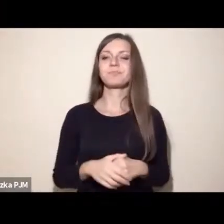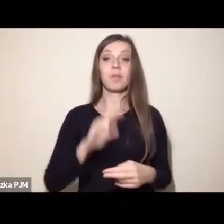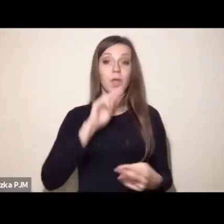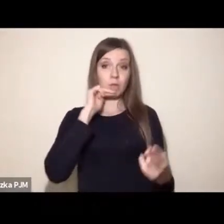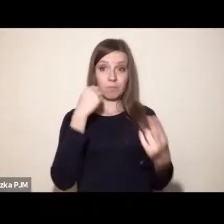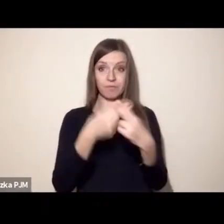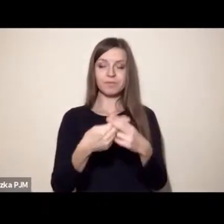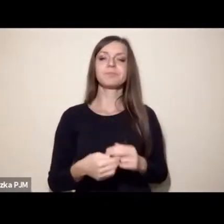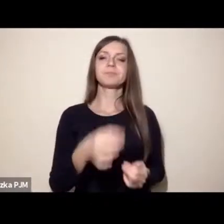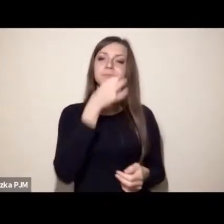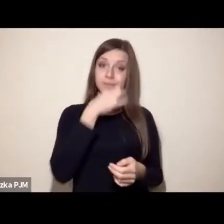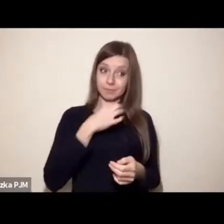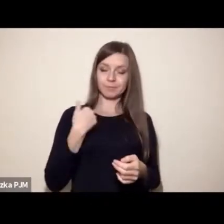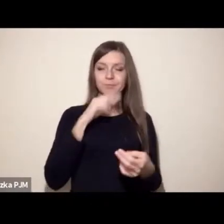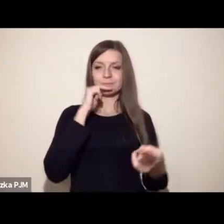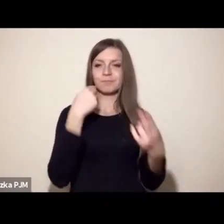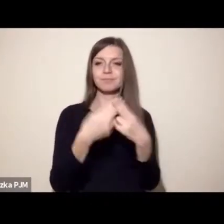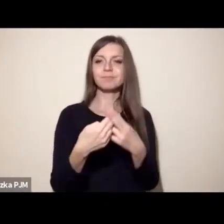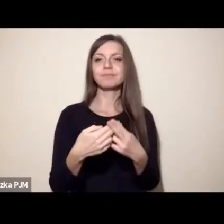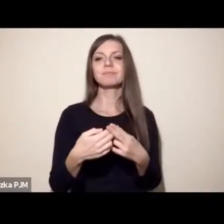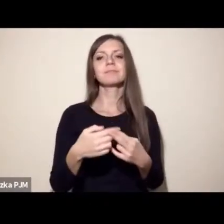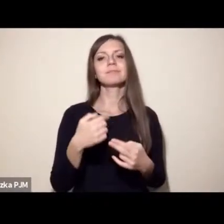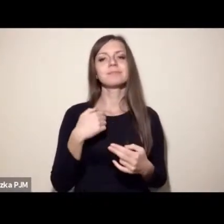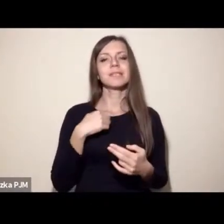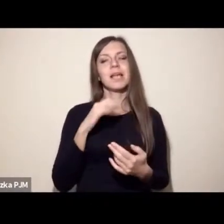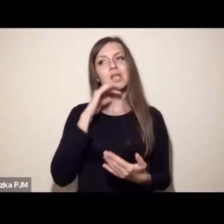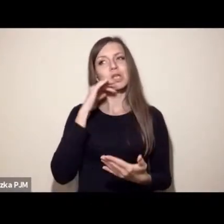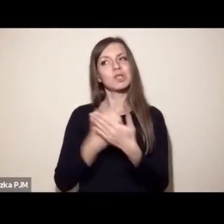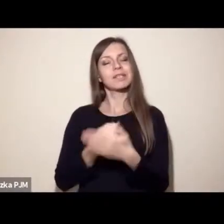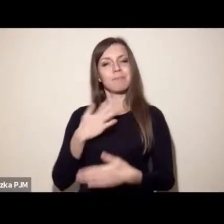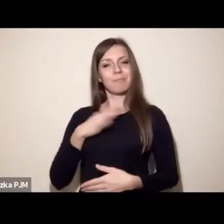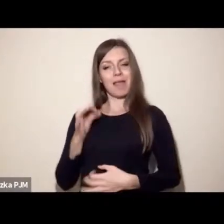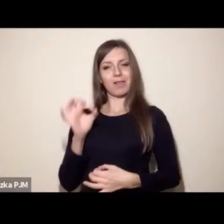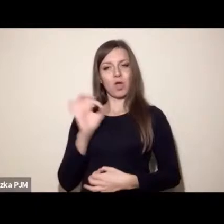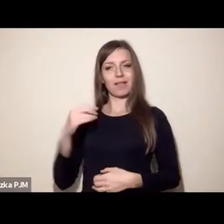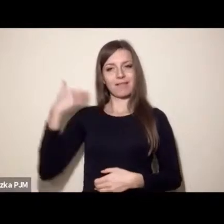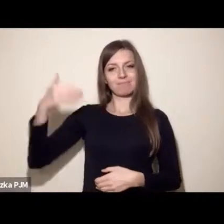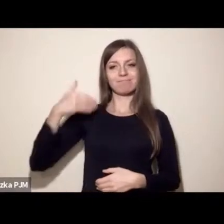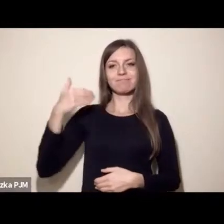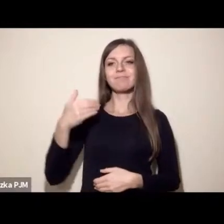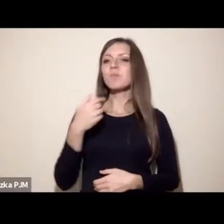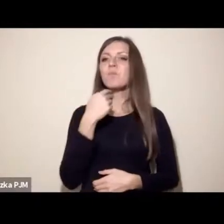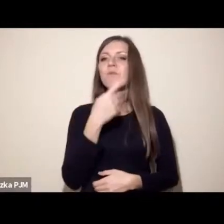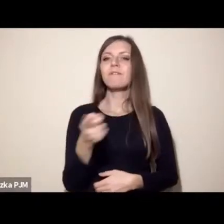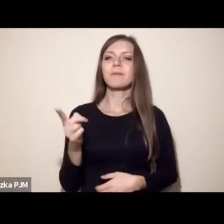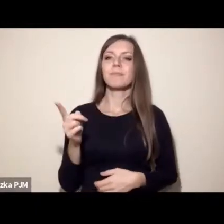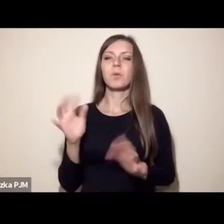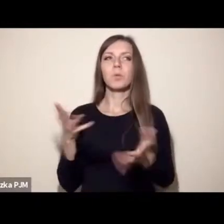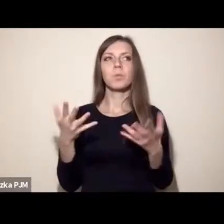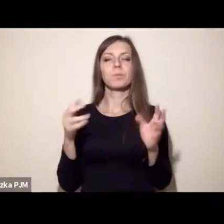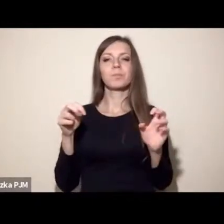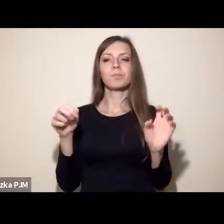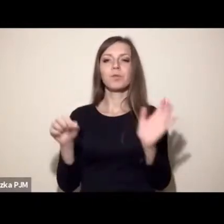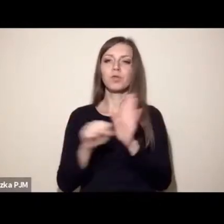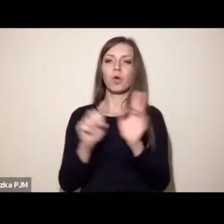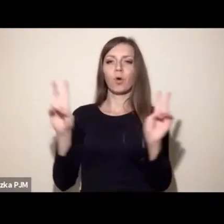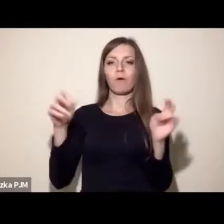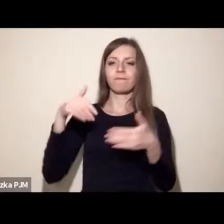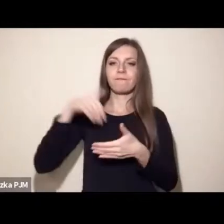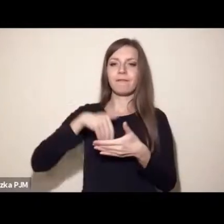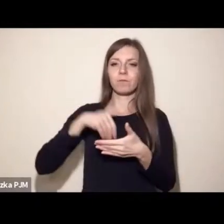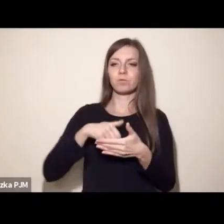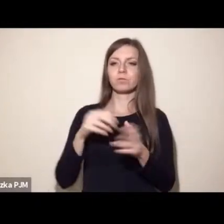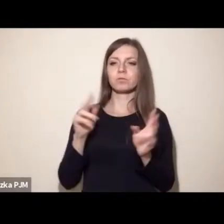na to pytanie, ja bym troszkę skorzystała z okazji i chciałabym skierować najpierw uwagę do wewnątrz, czyli na sam ruch